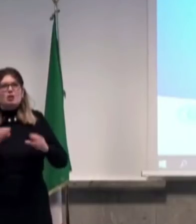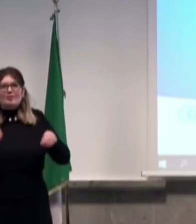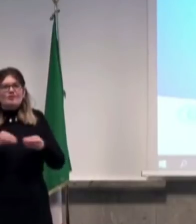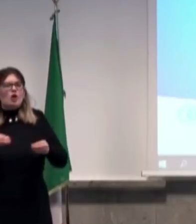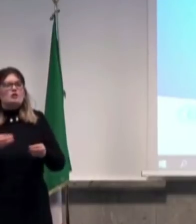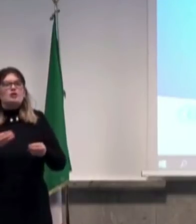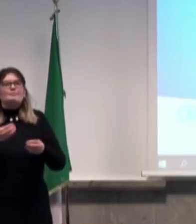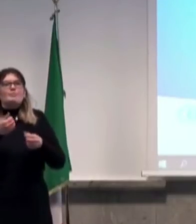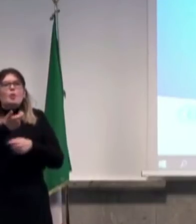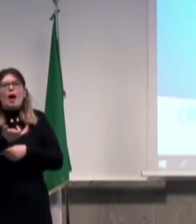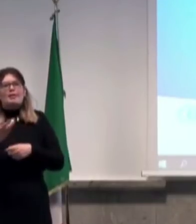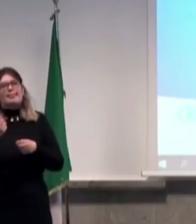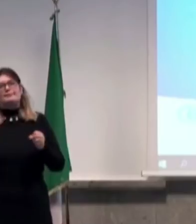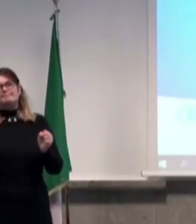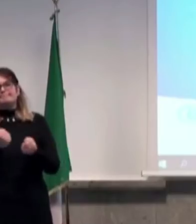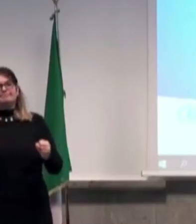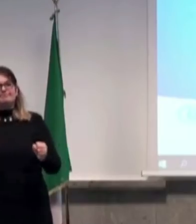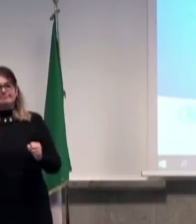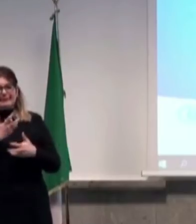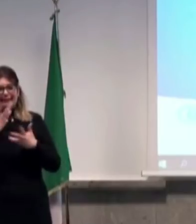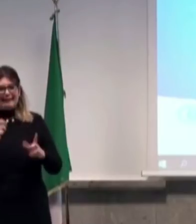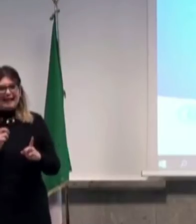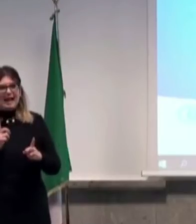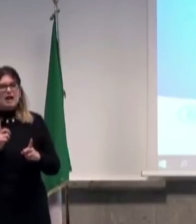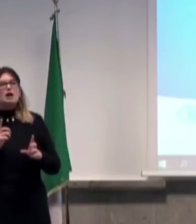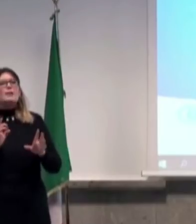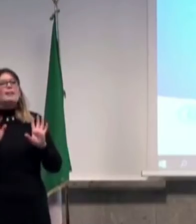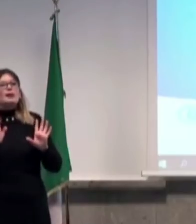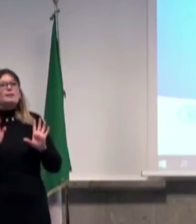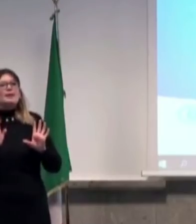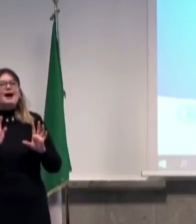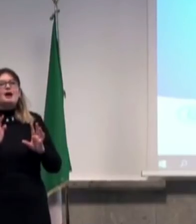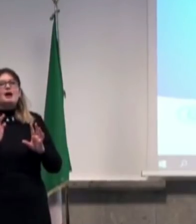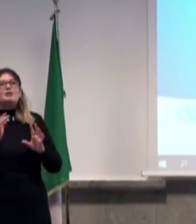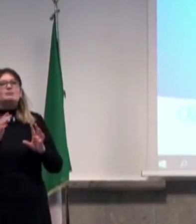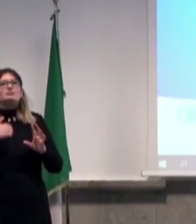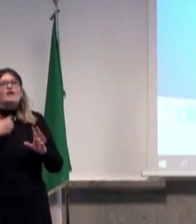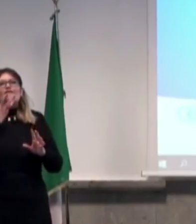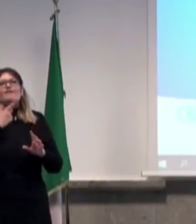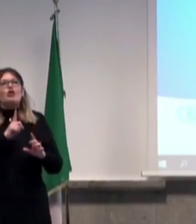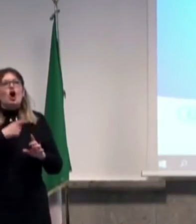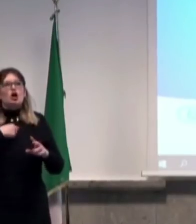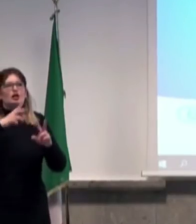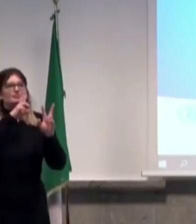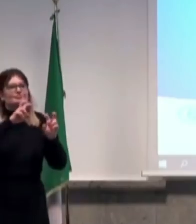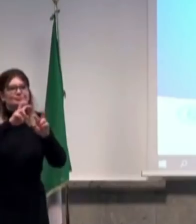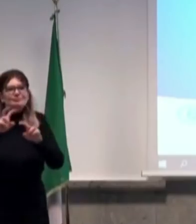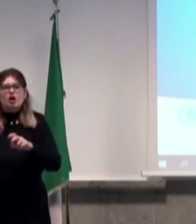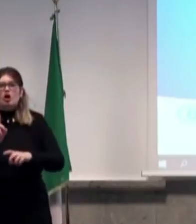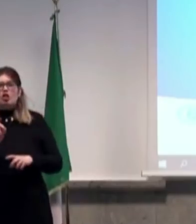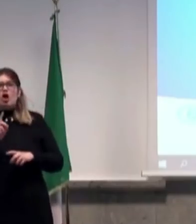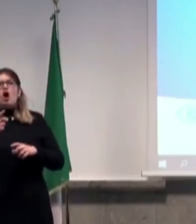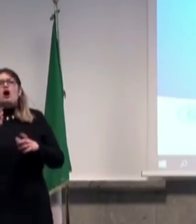vengono sottoposti, ma non per scelta, proprio per mancanza di indici di